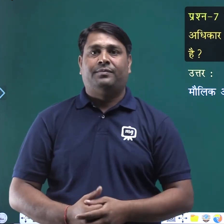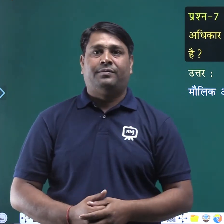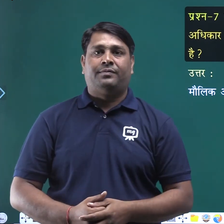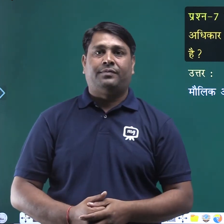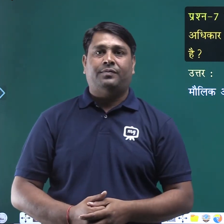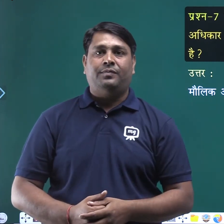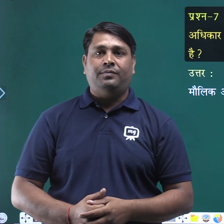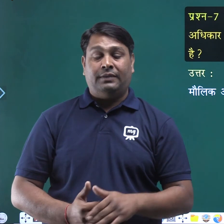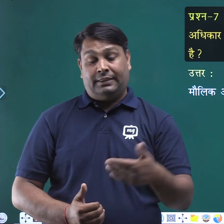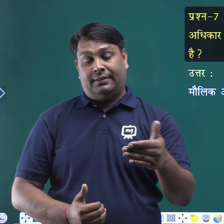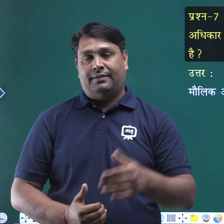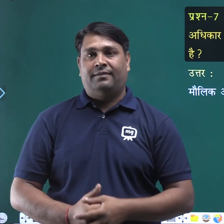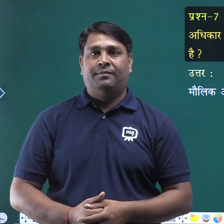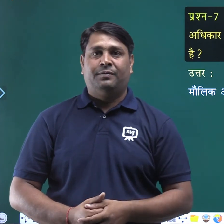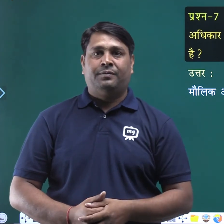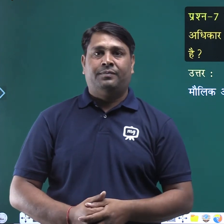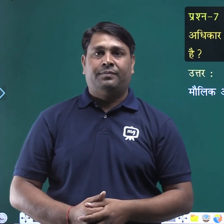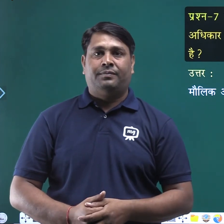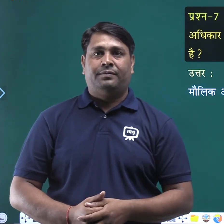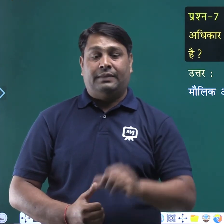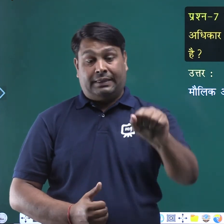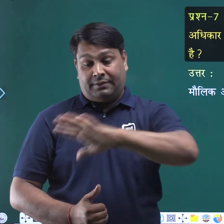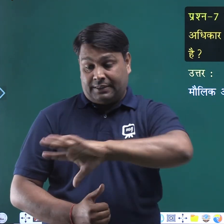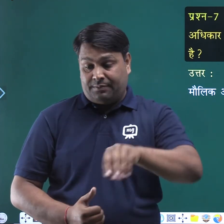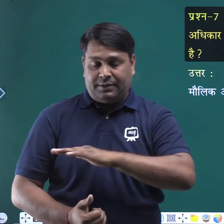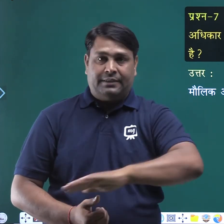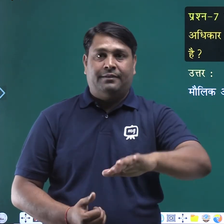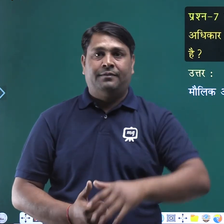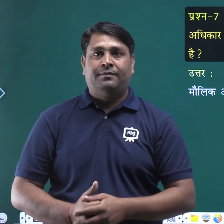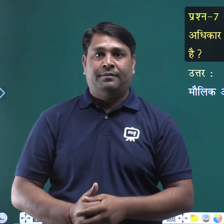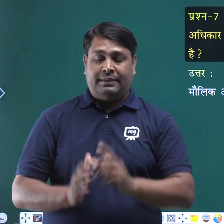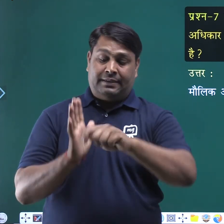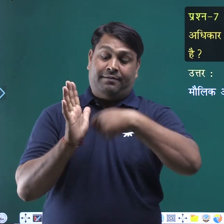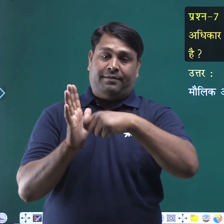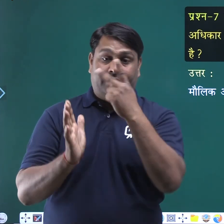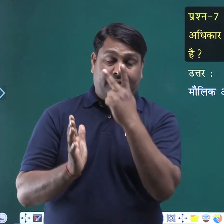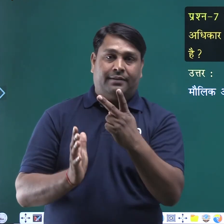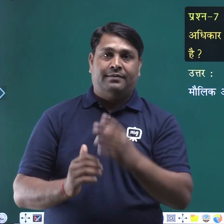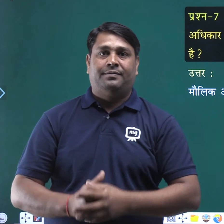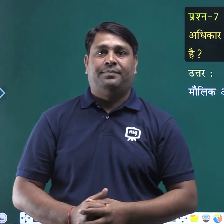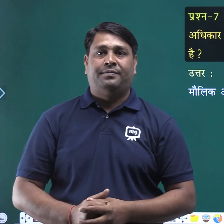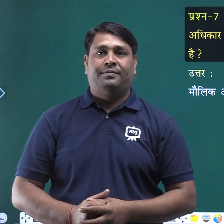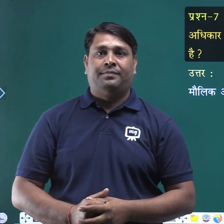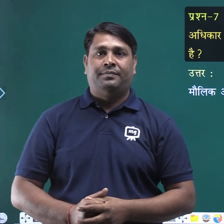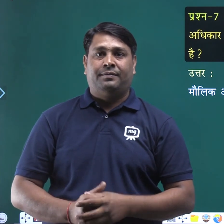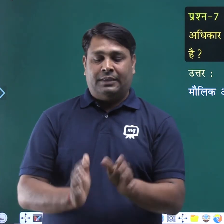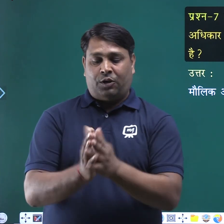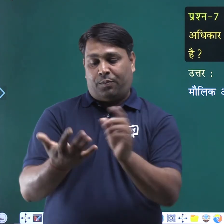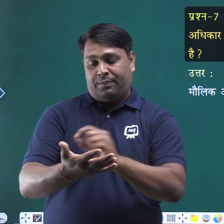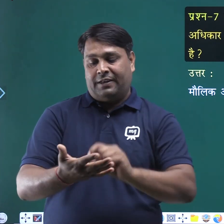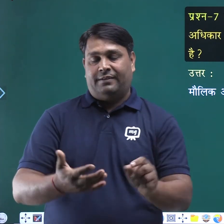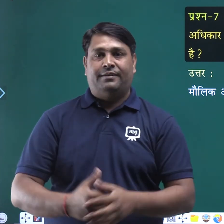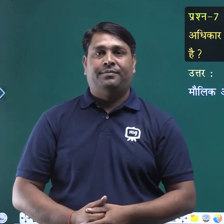इसी तरह से आप सब बच्चे वीडियो देखना कौपी में